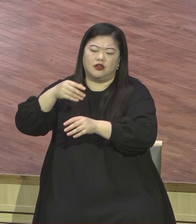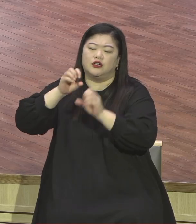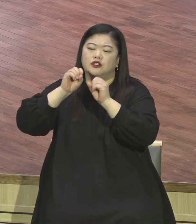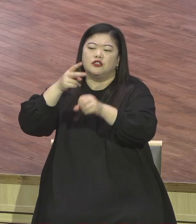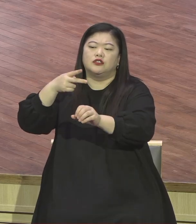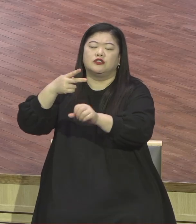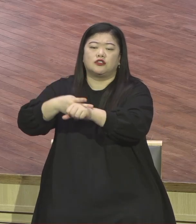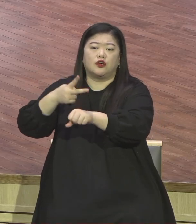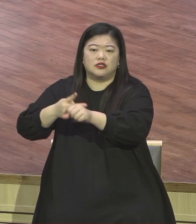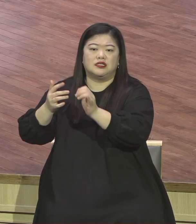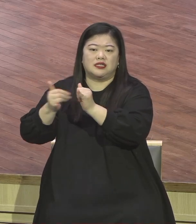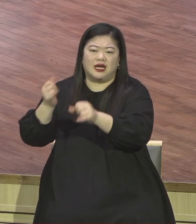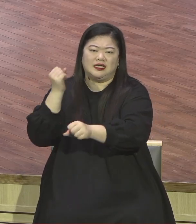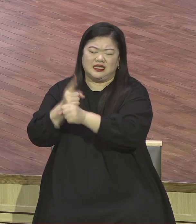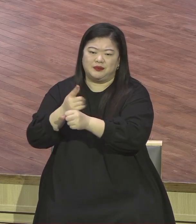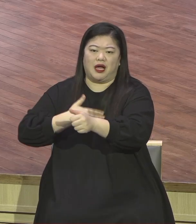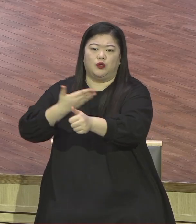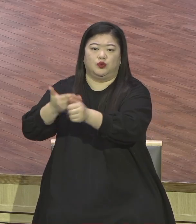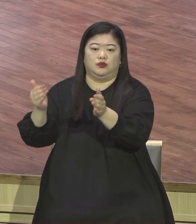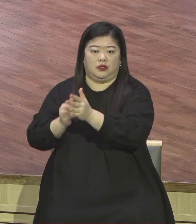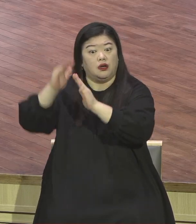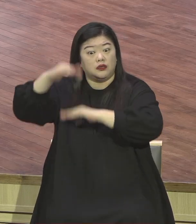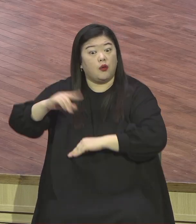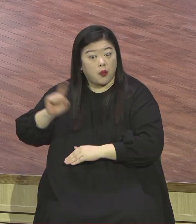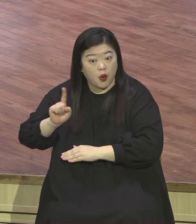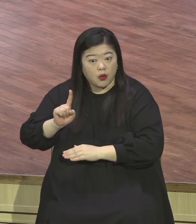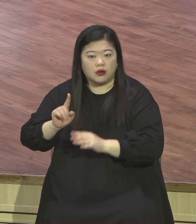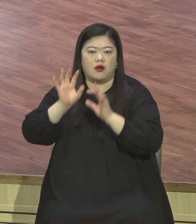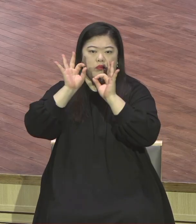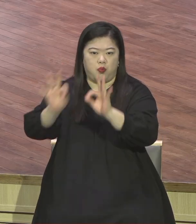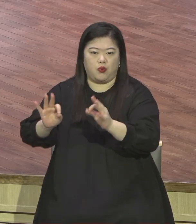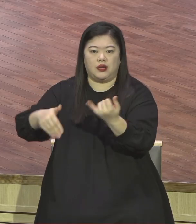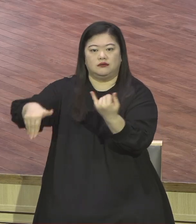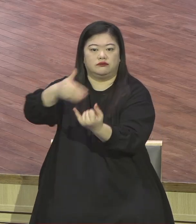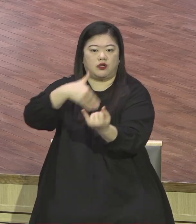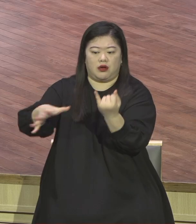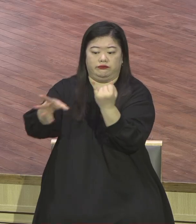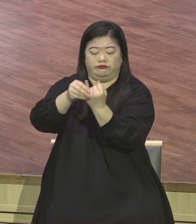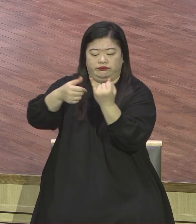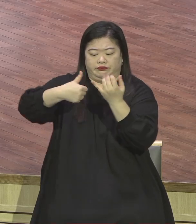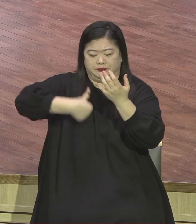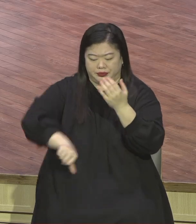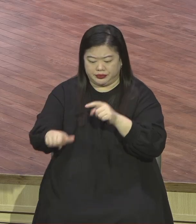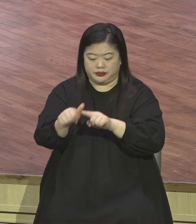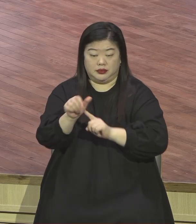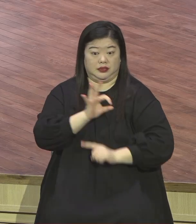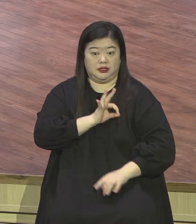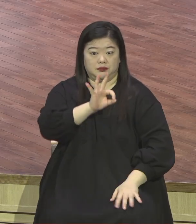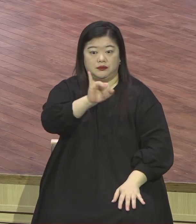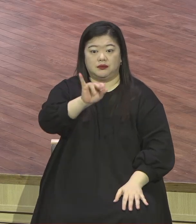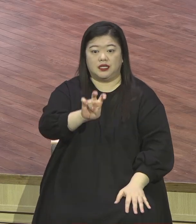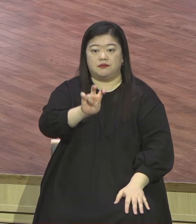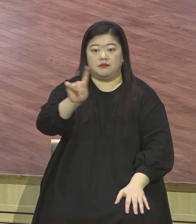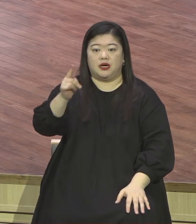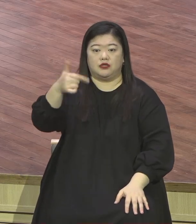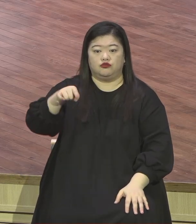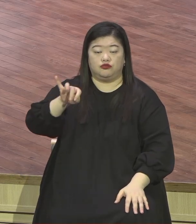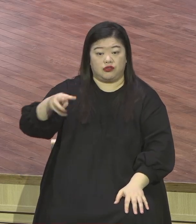이르시되 보라 처녀가 잉태하여 아들을 낳을 것이오 그의 이름은 인마누엘을 하리라 하셨으니 이를 번역한 적 하나님이